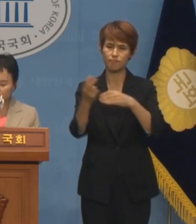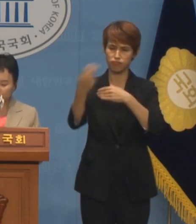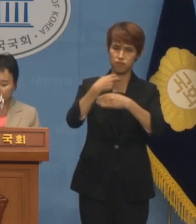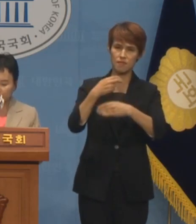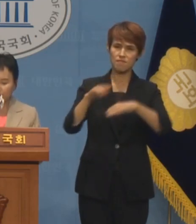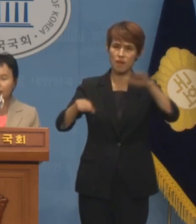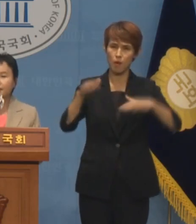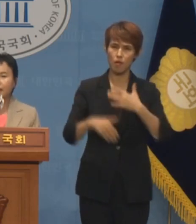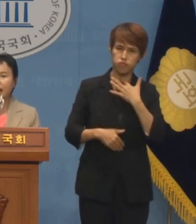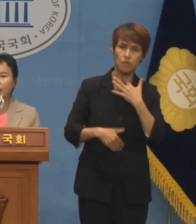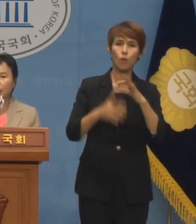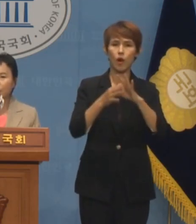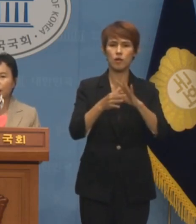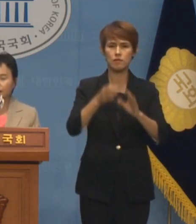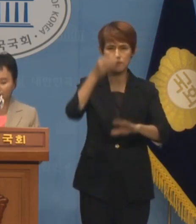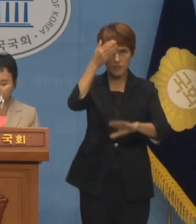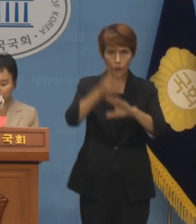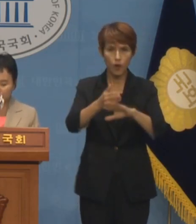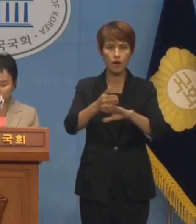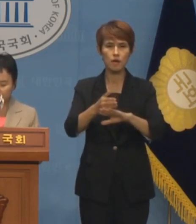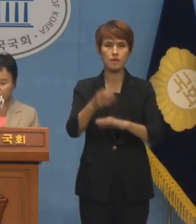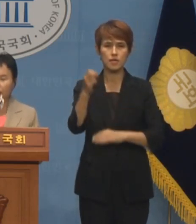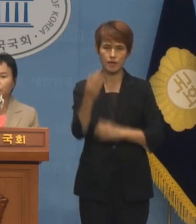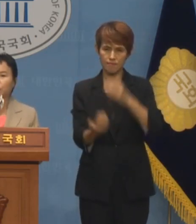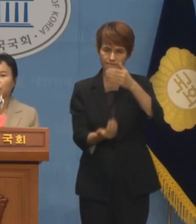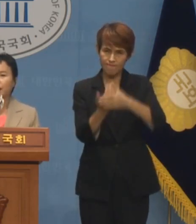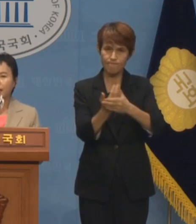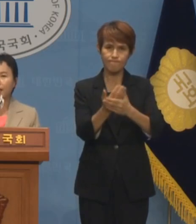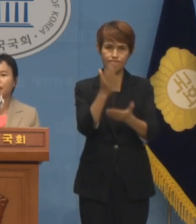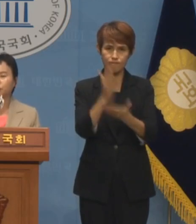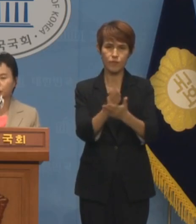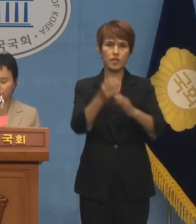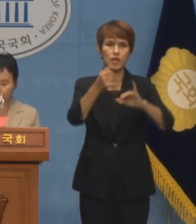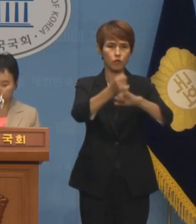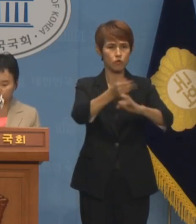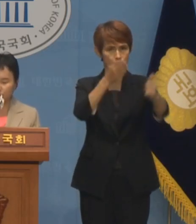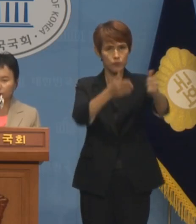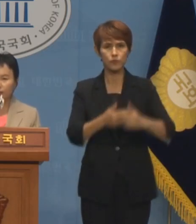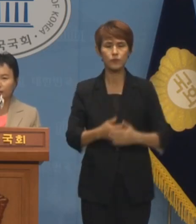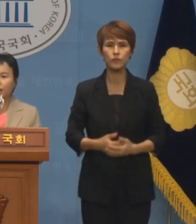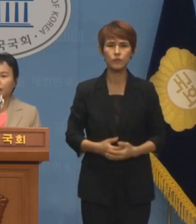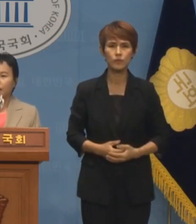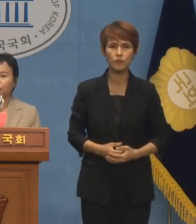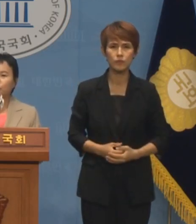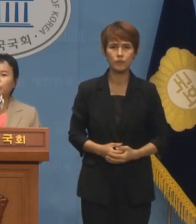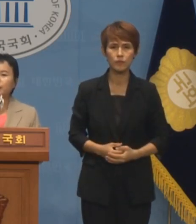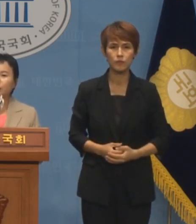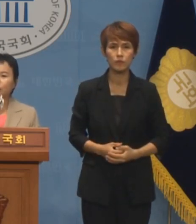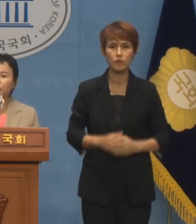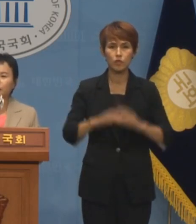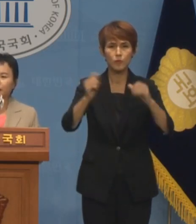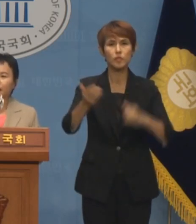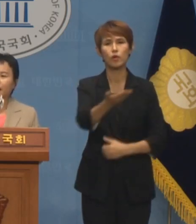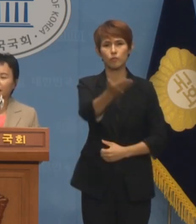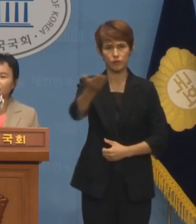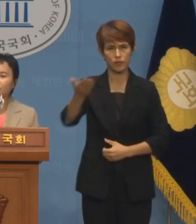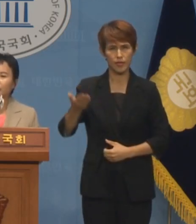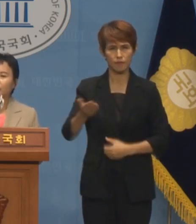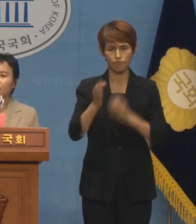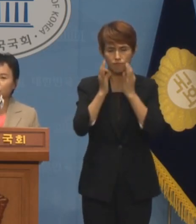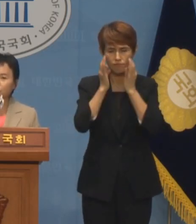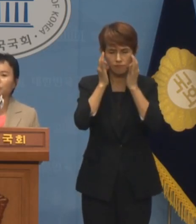혐오에 대한 사과와 재발 방지 약속을 해 주십시오. 국민 여러분들께